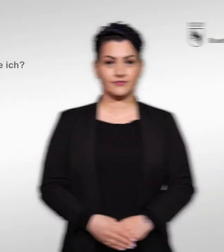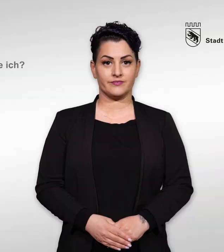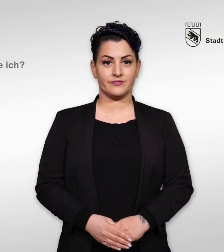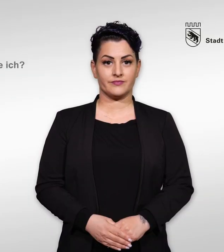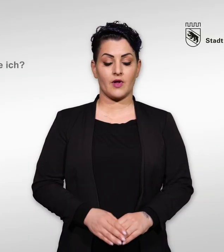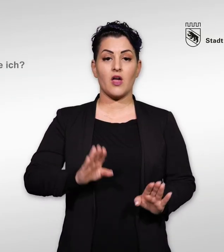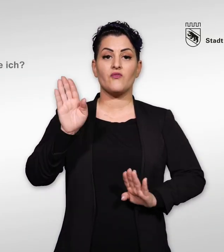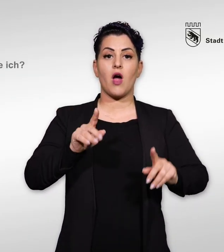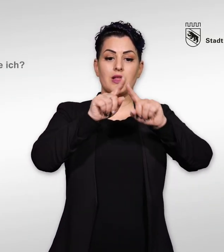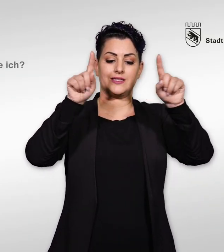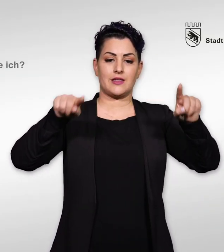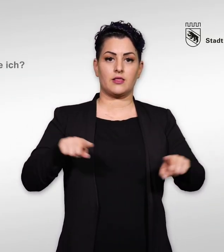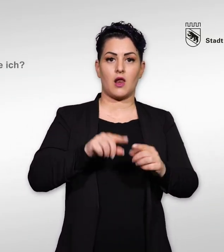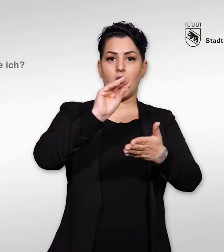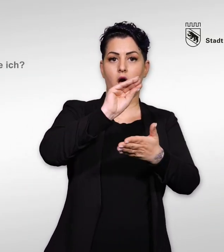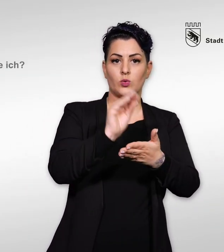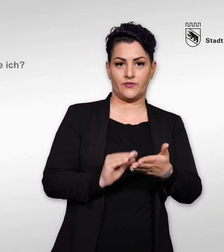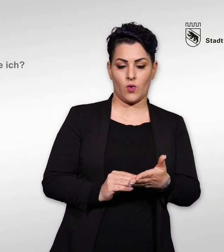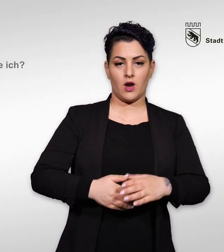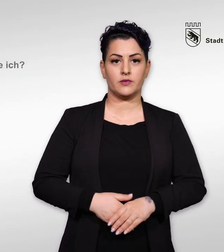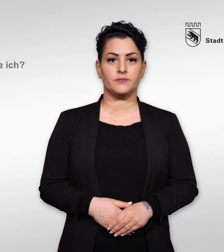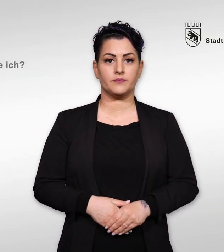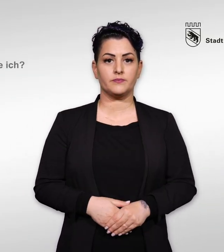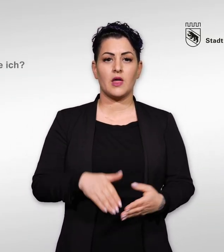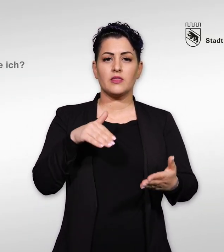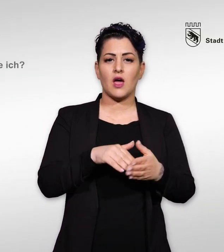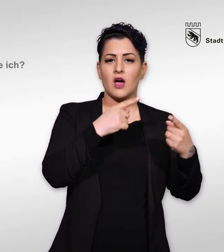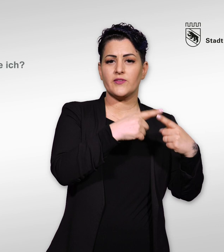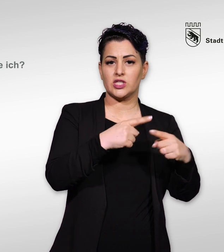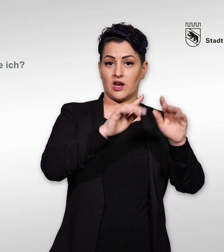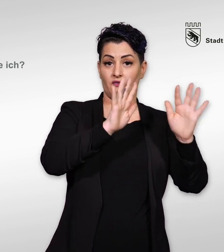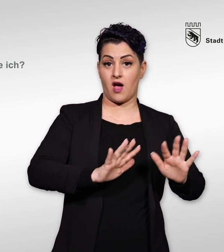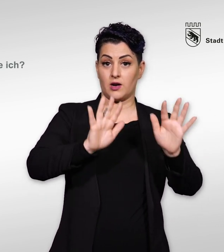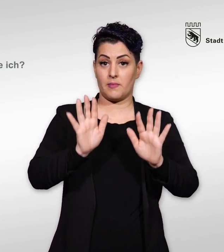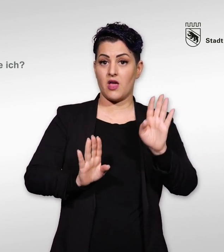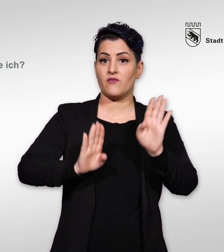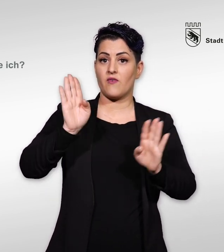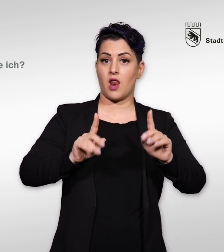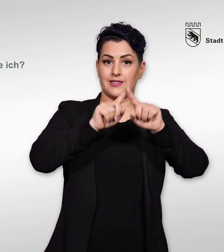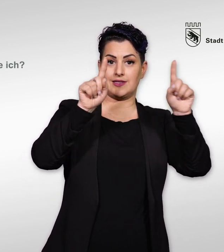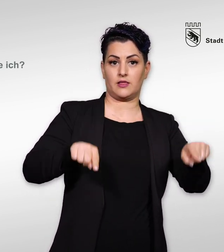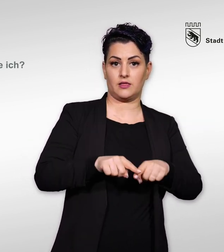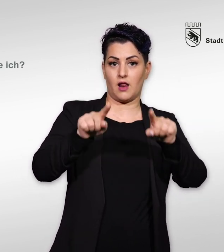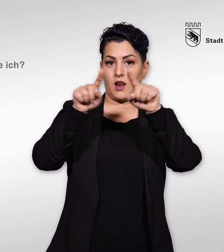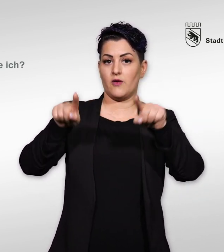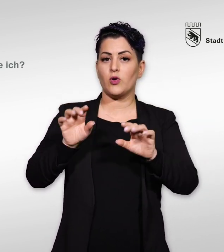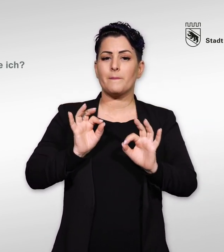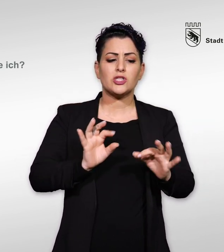4. Wahlzettel ausfüllen Es gibt verschiedene Wahlzettel für die jeweiligen